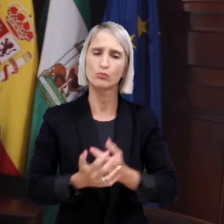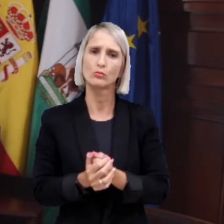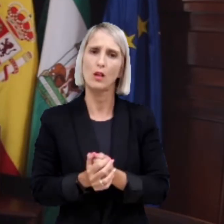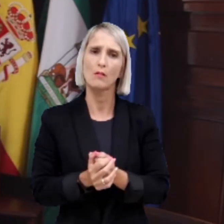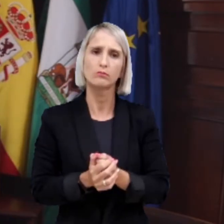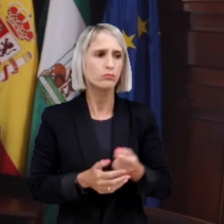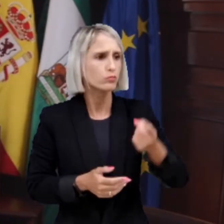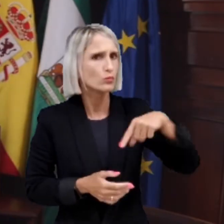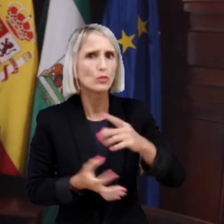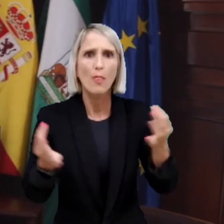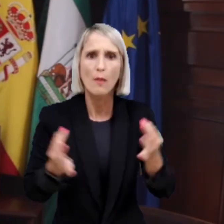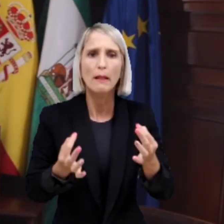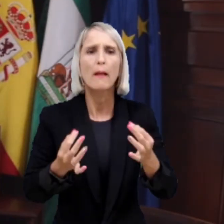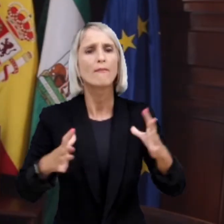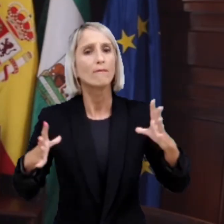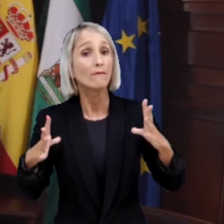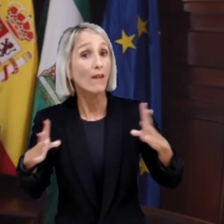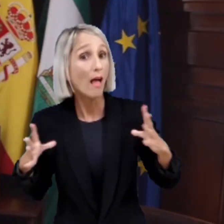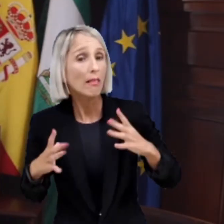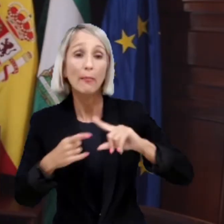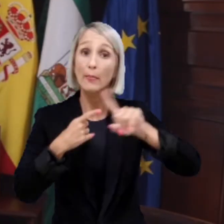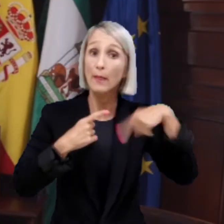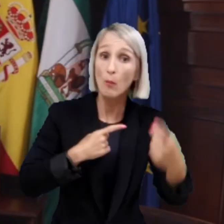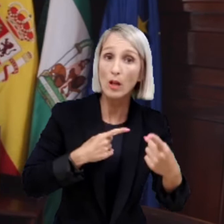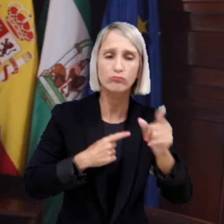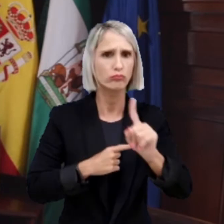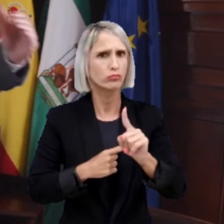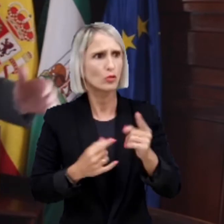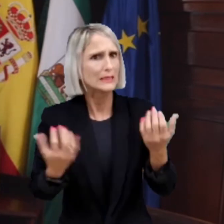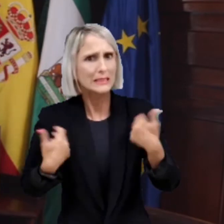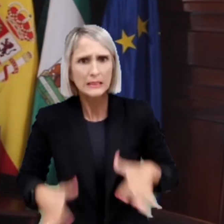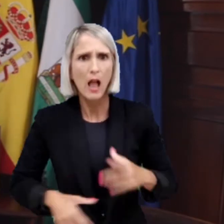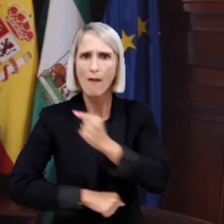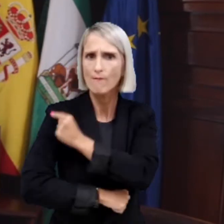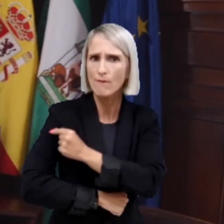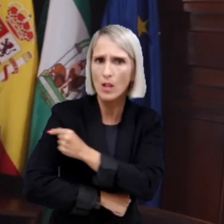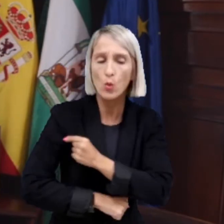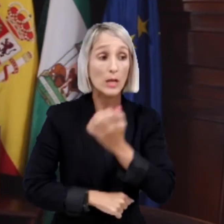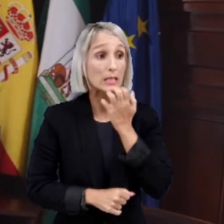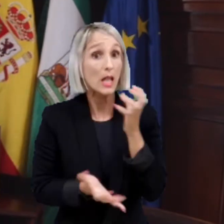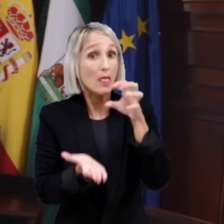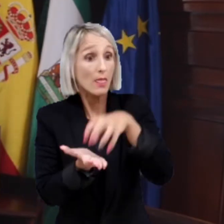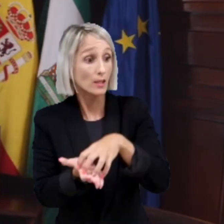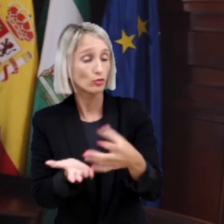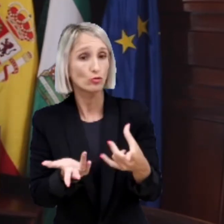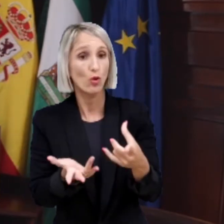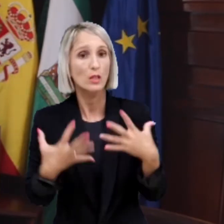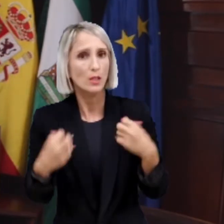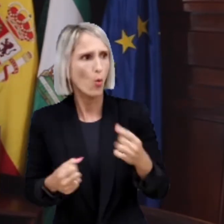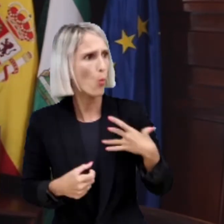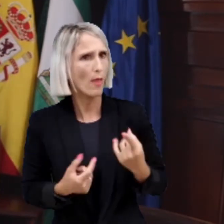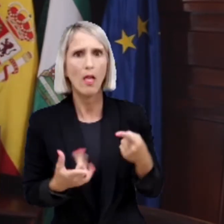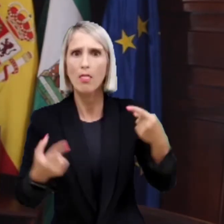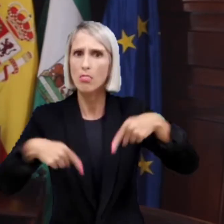Y quiero también animar a la vacuna, a que no haya reservas ninguna, no dejar para después de las vacaciones, cuanto antes. Si tienes posibilidad, porque